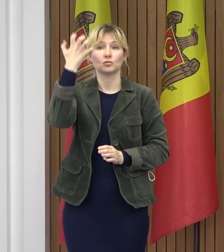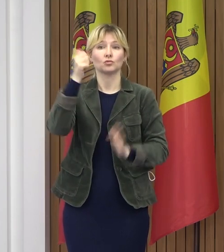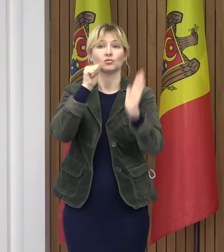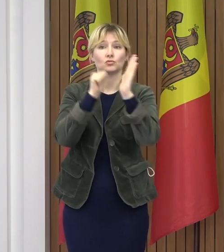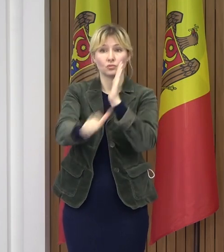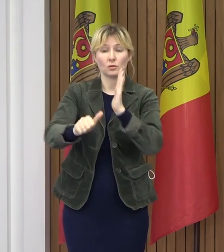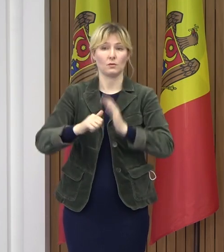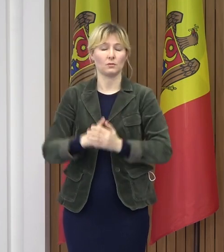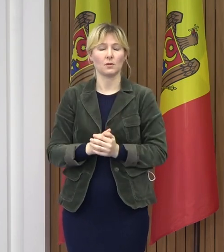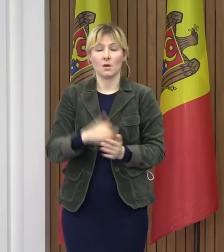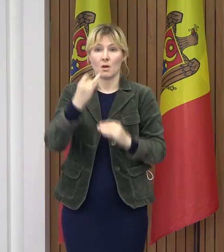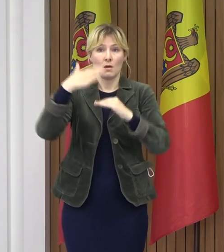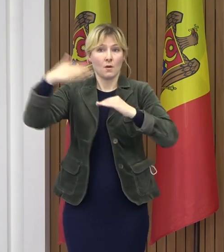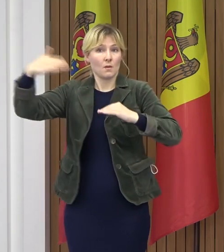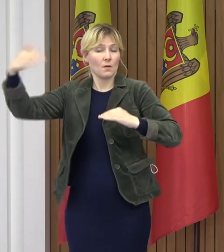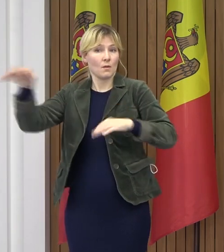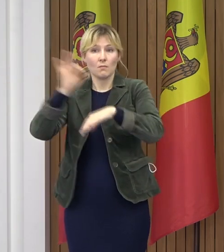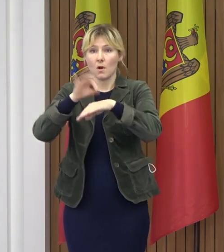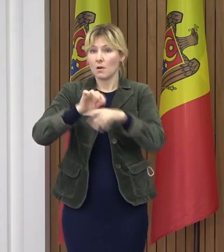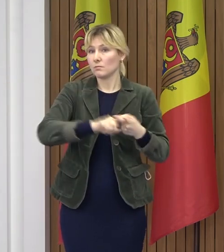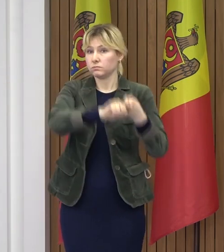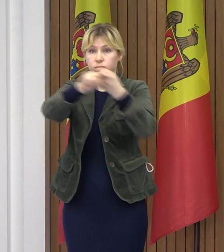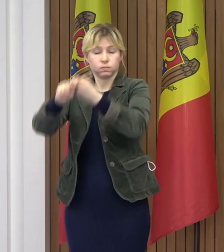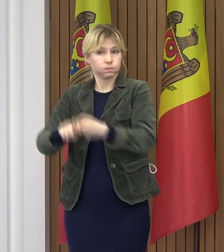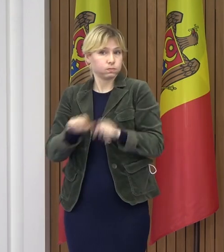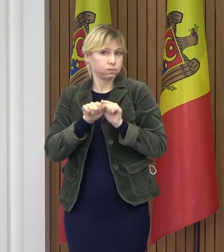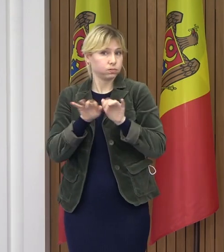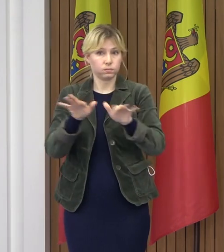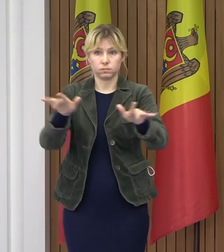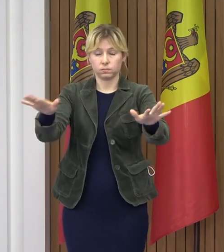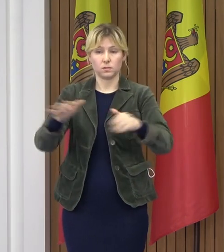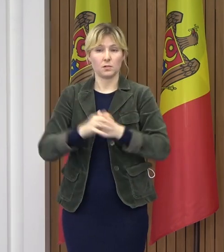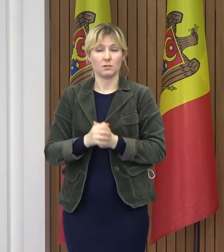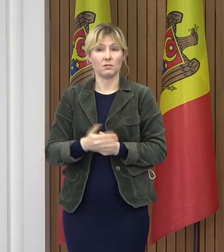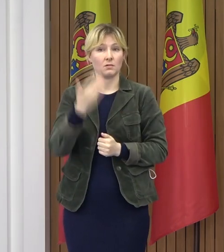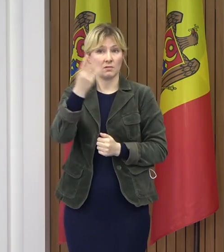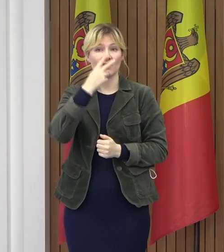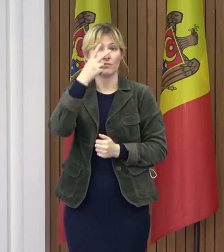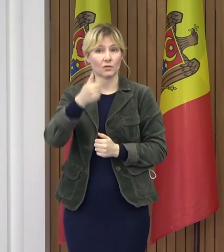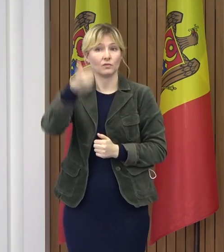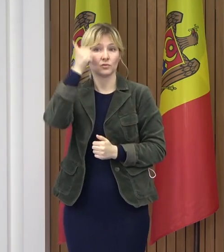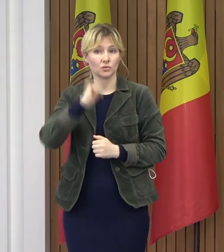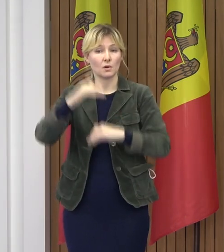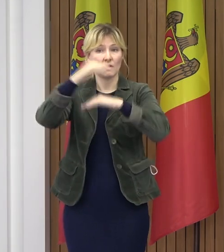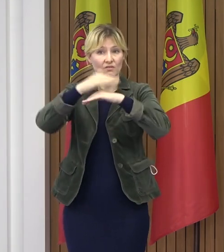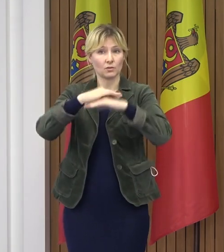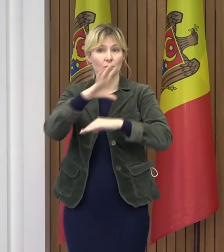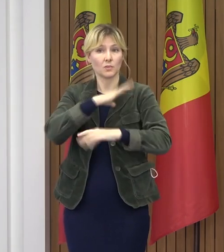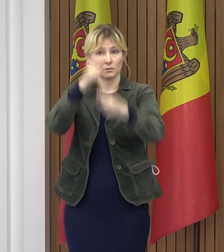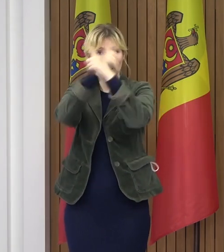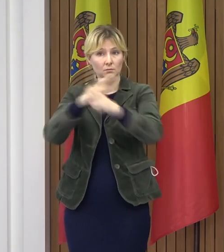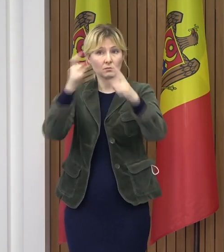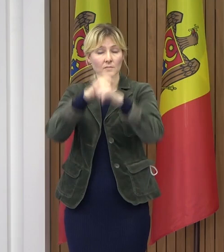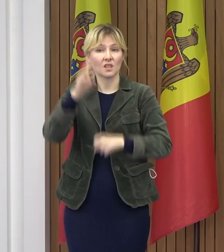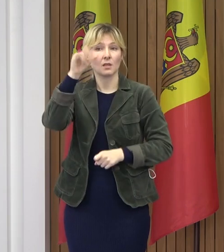și așa mai departe. Ați văzut și dumneavoastră ieri seara care au fost rezultatele pentru